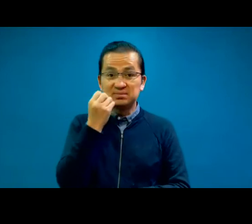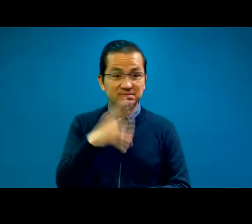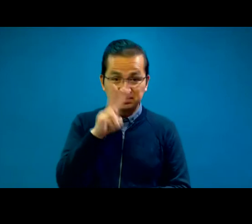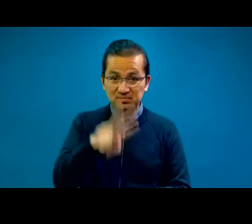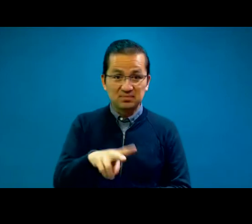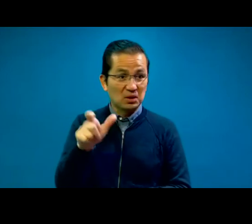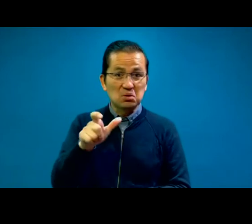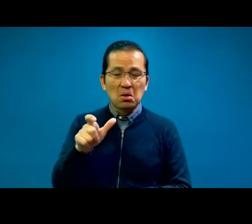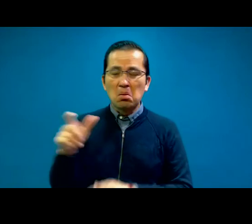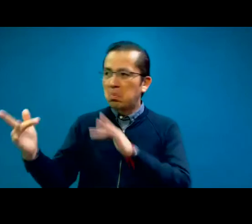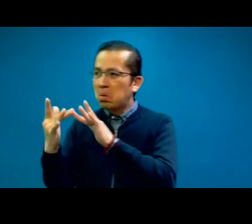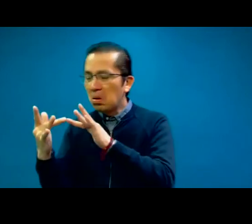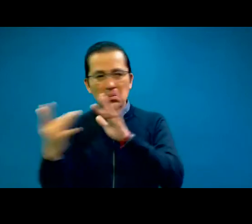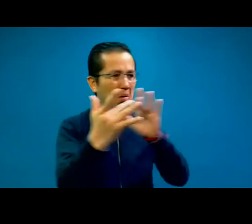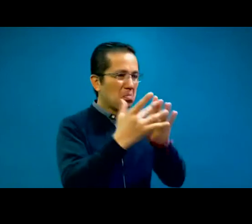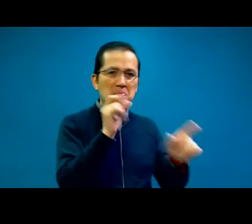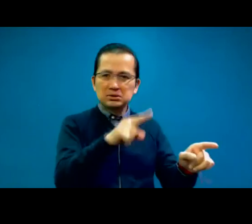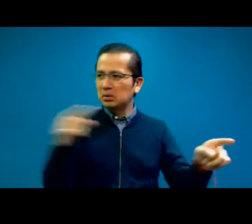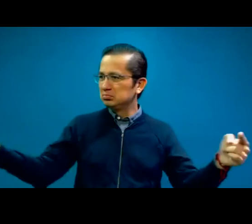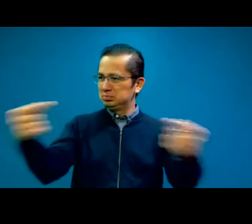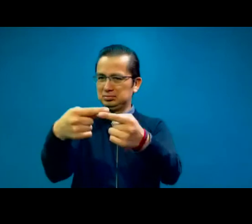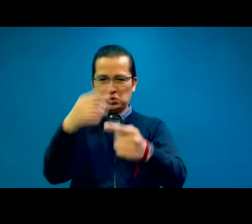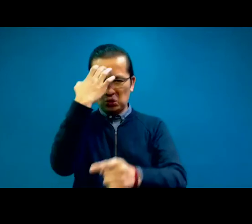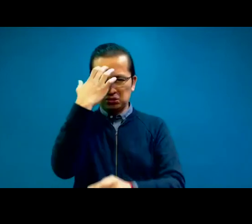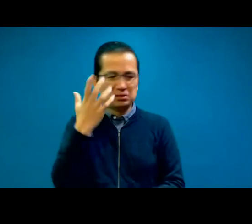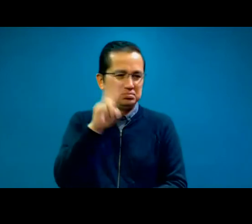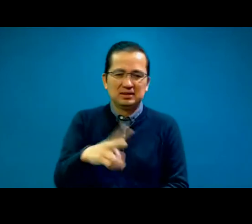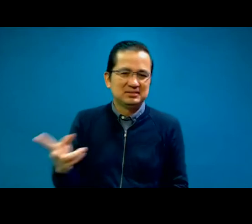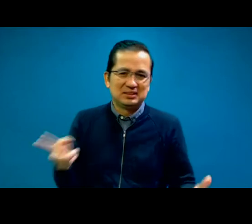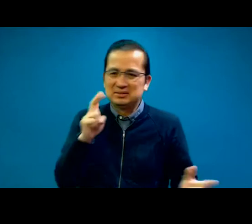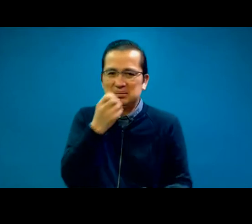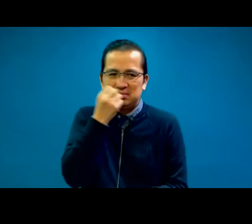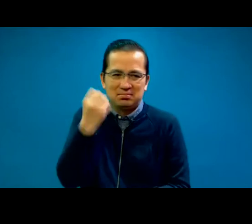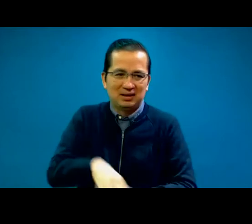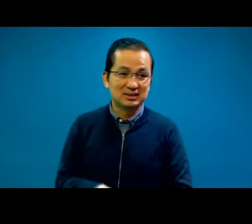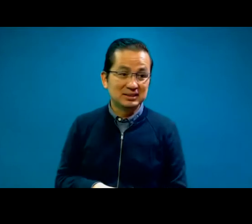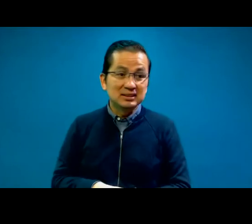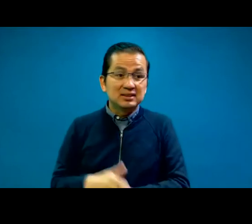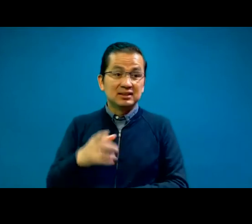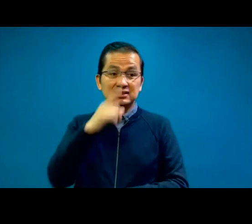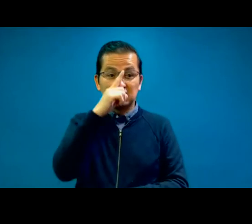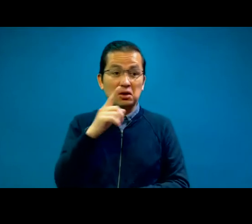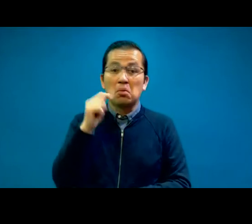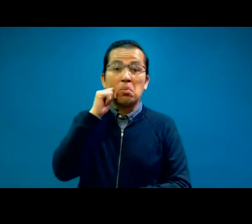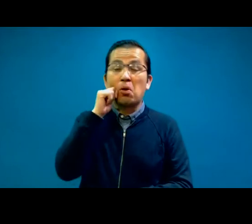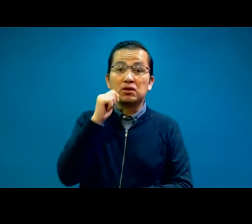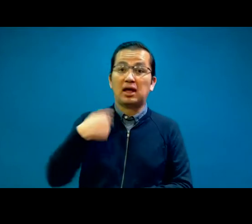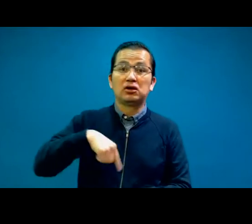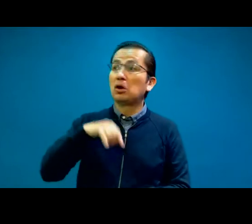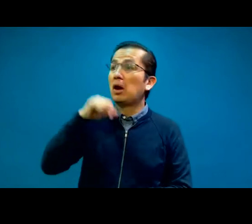de tantas formas diferentes, ¿no? Finalmente, aunque estamos a kilómetros de distancia, nos une. Una profesión, un amor por